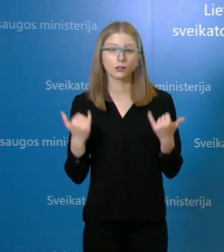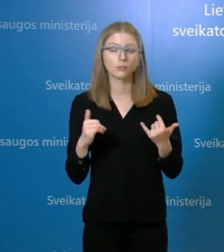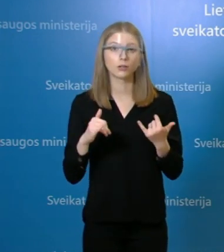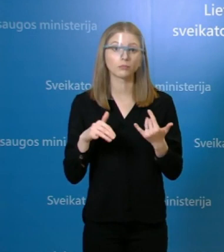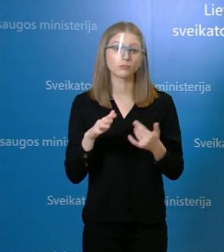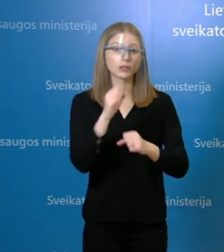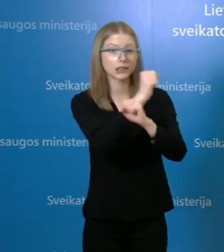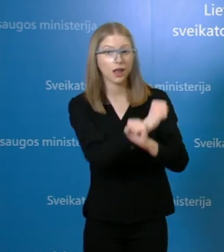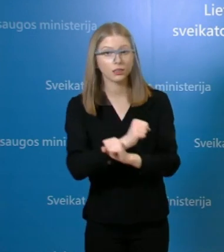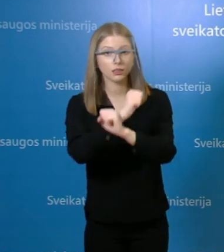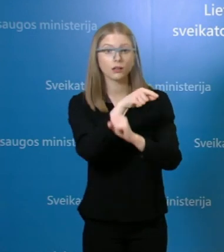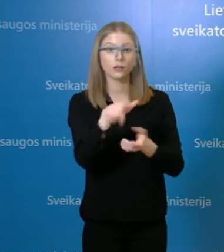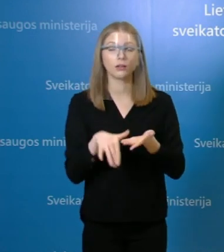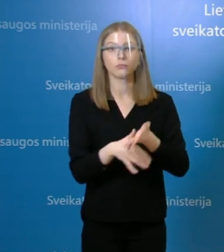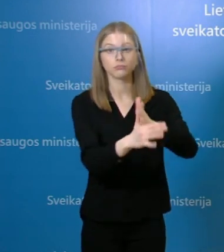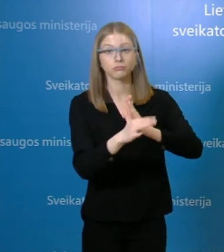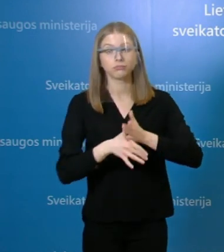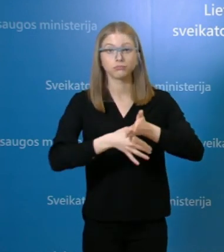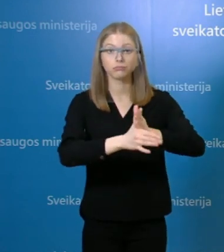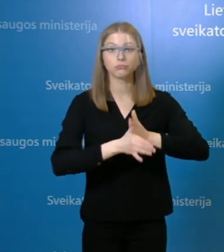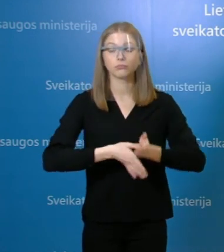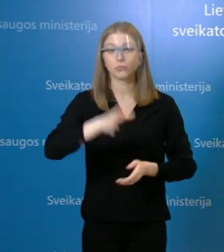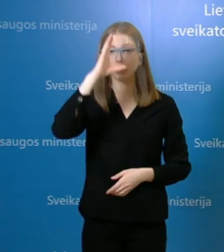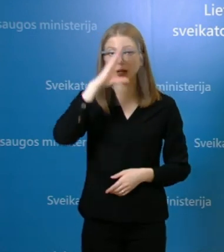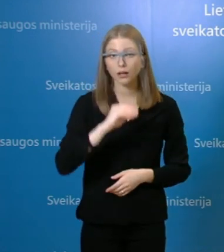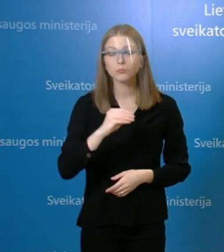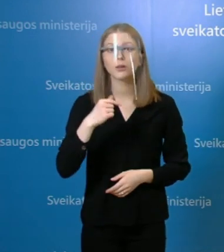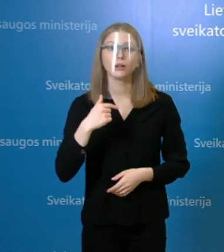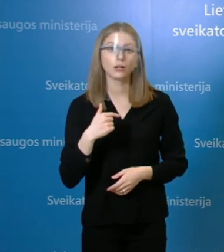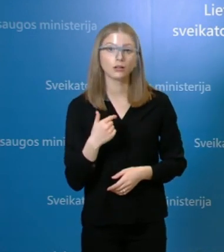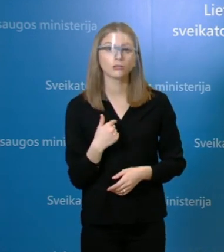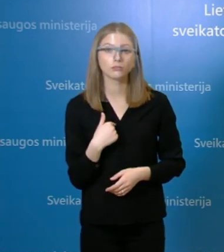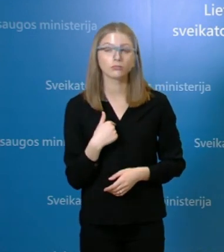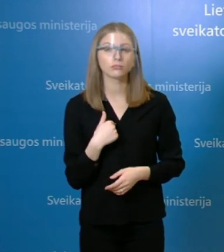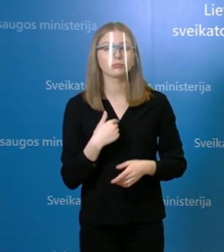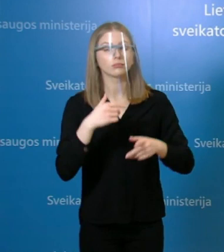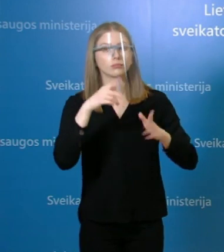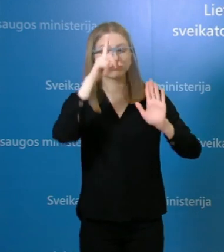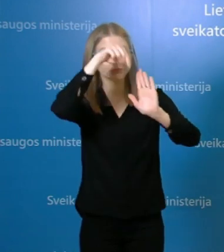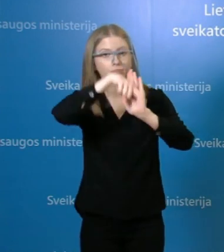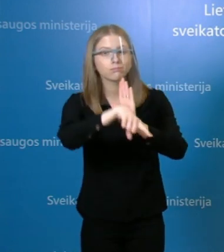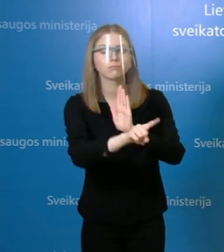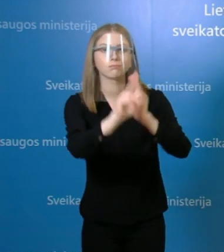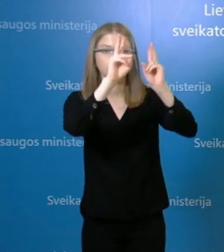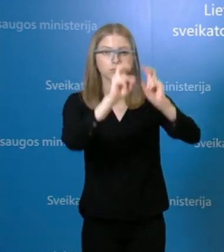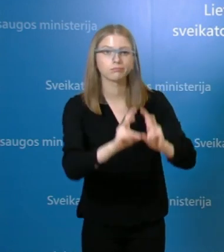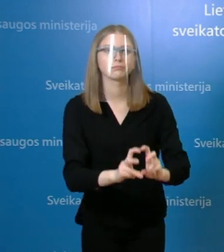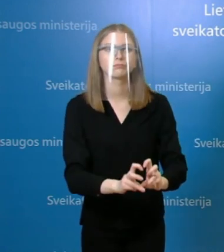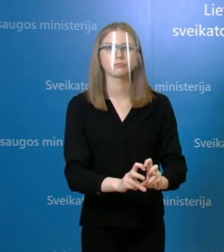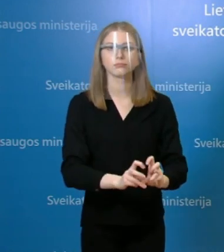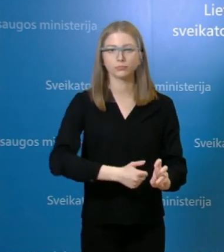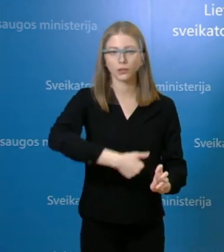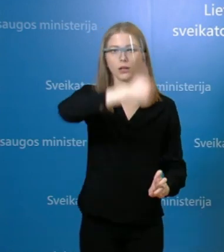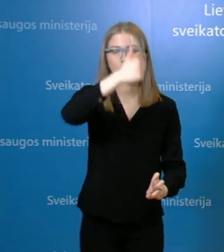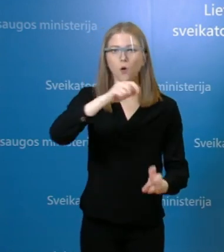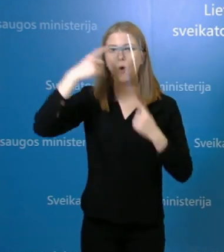vyksta ir mums yra daug paprašiau viską išsiaiškinti, visus atvejus negu, kad galbūt kitose, bent sveikatos